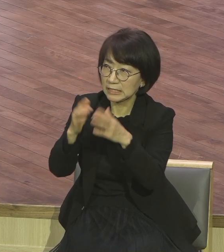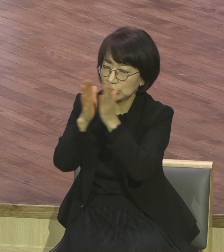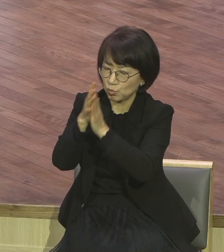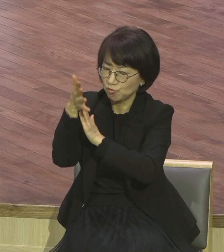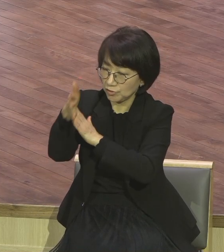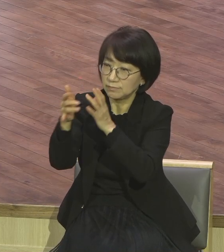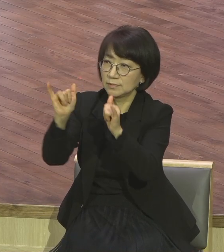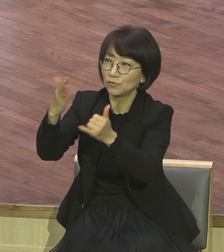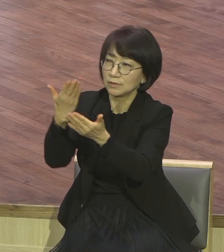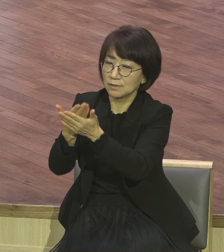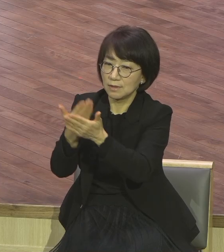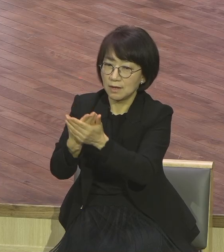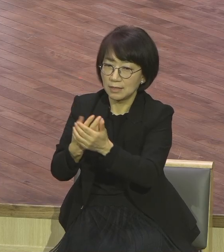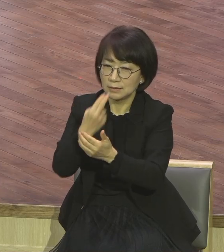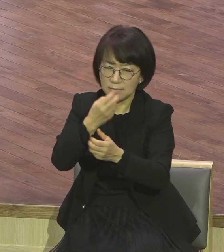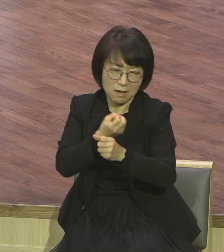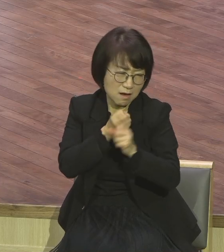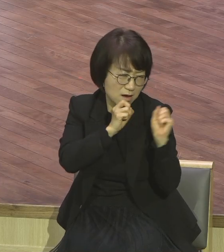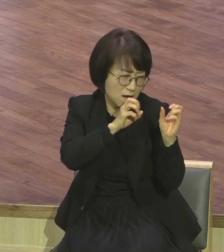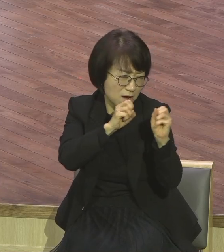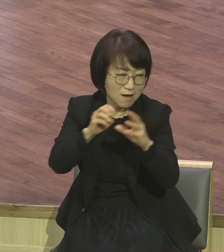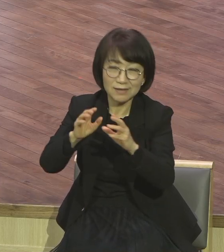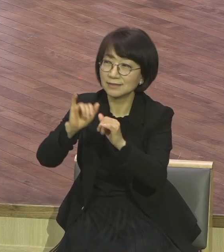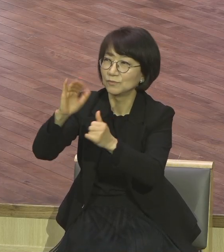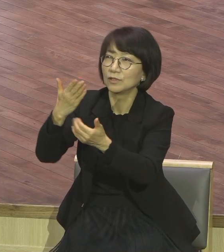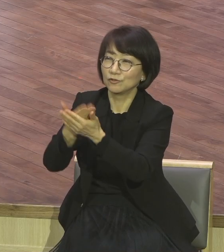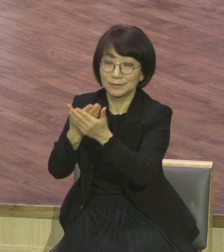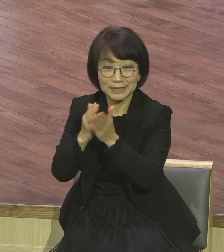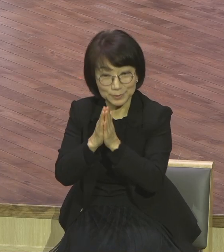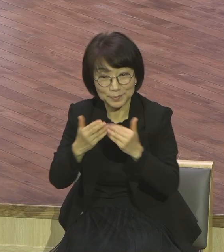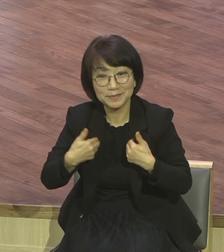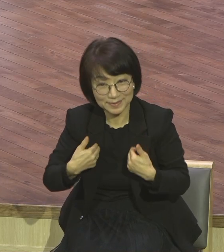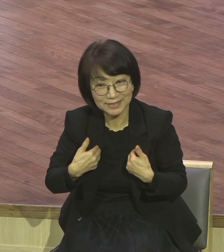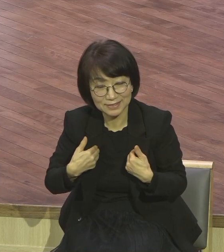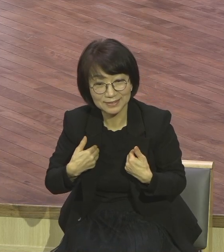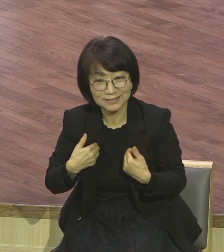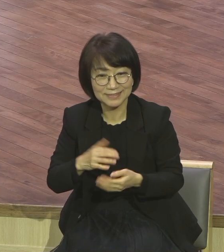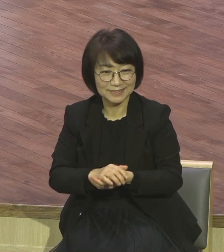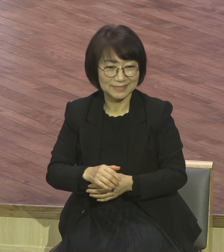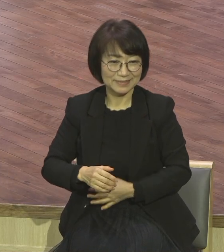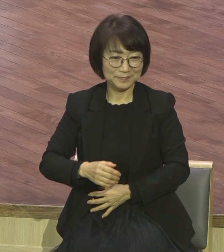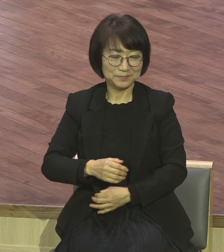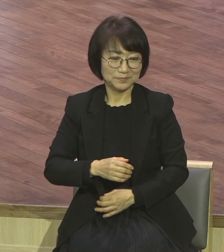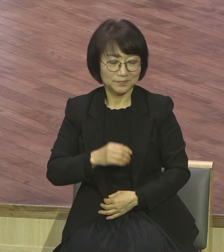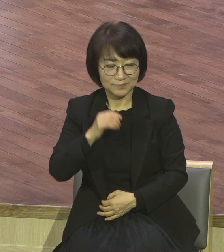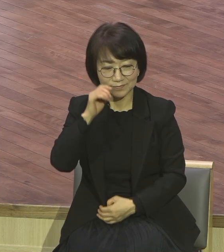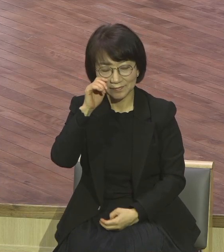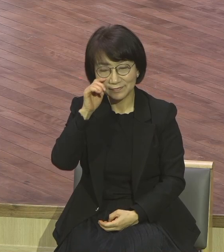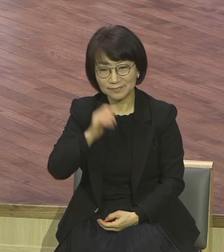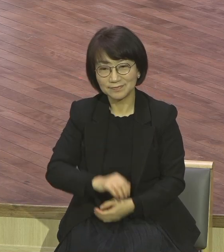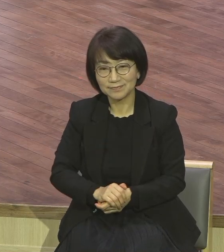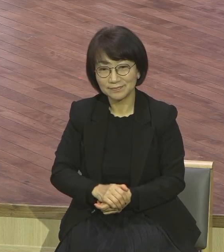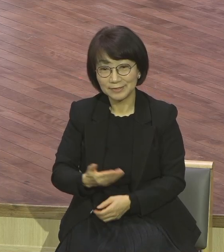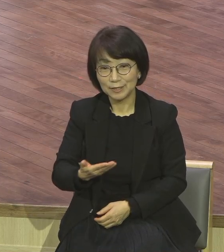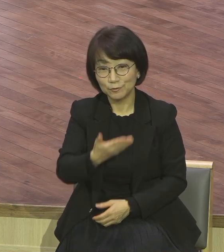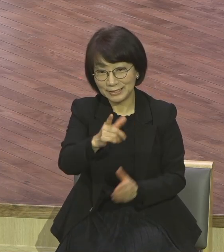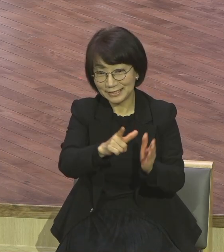변화시켜 주옵소서 의원계 모든 성령들 시간이 흐를수록 더 깊은 봄의 맛을 보면서